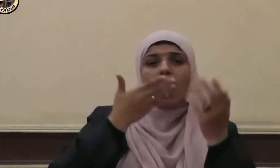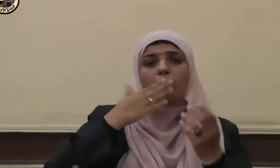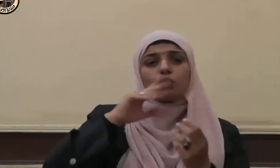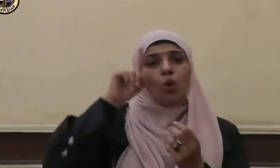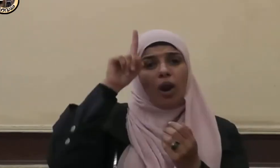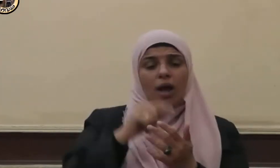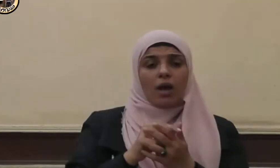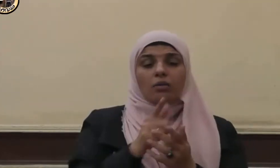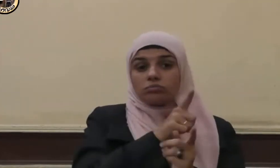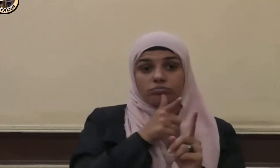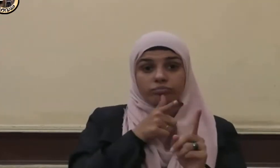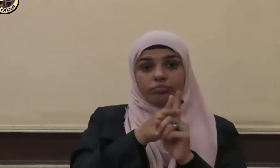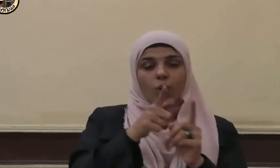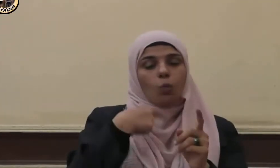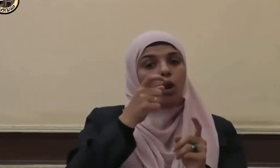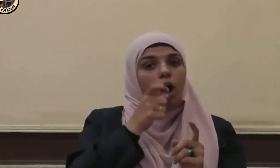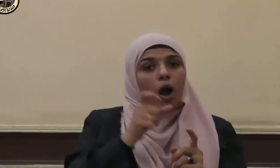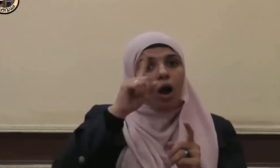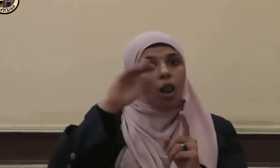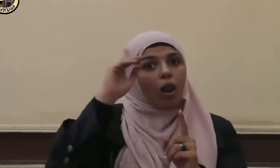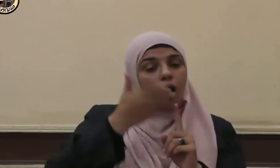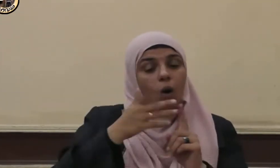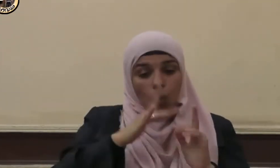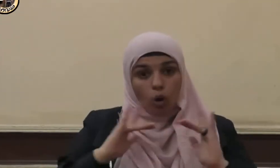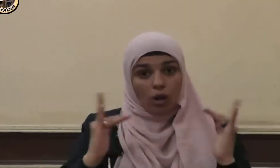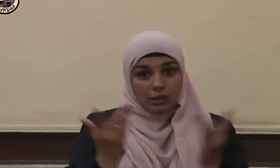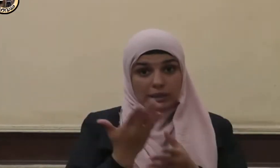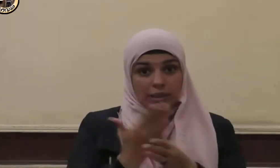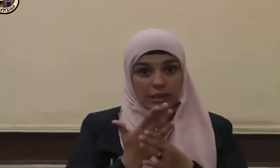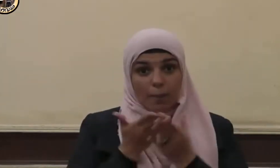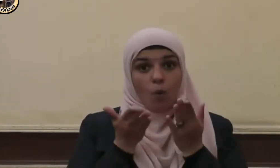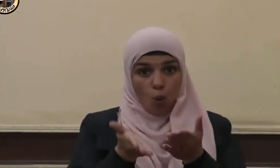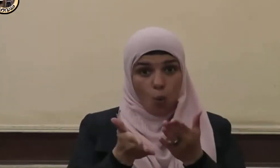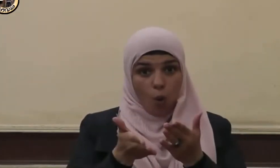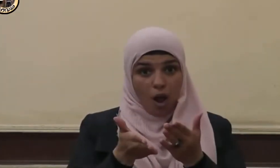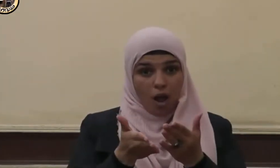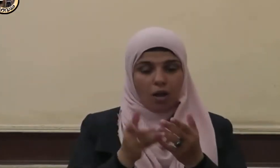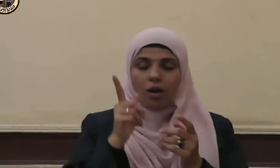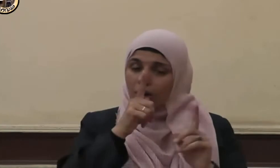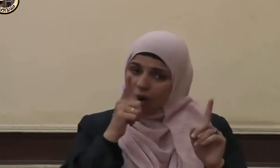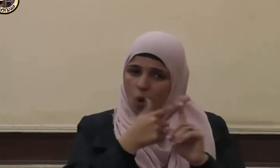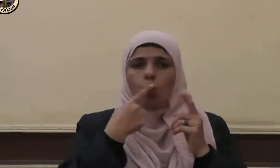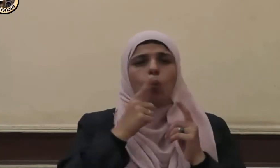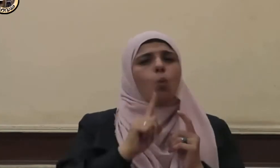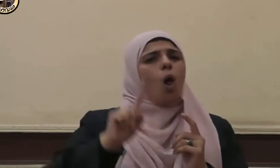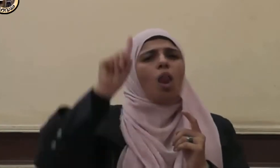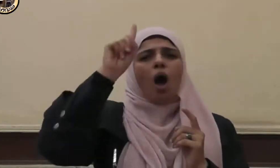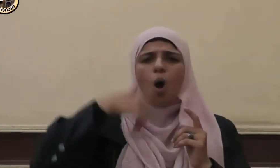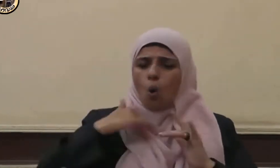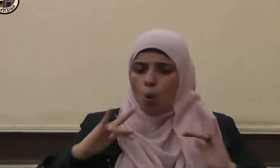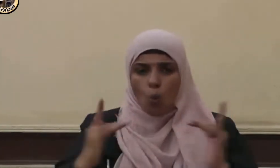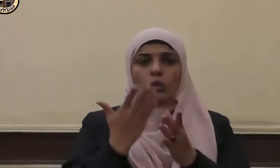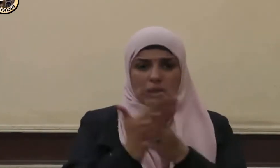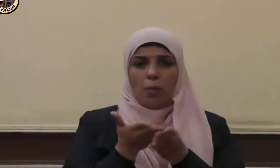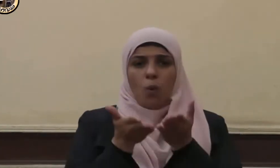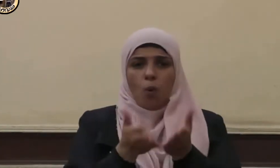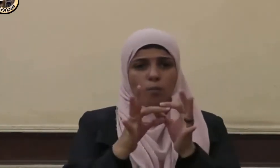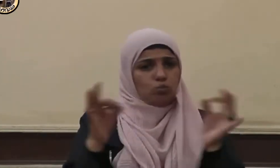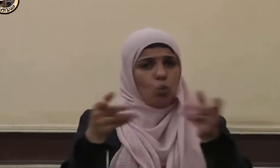آه الله ما أجلسكم إلا ذاك قالوا والله ما أجلسنا إلا ذاك